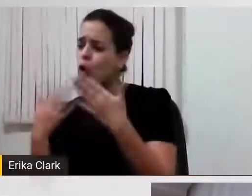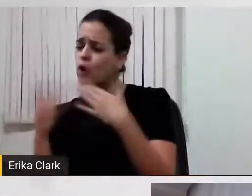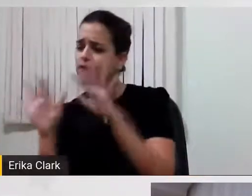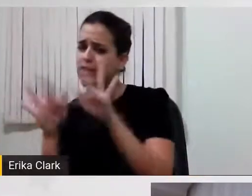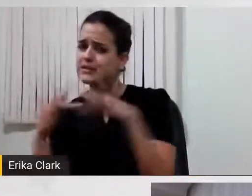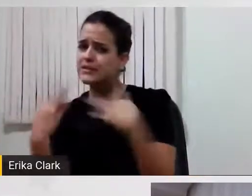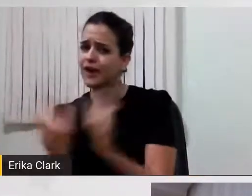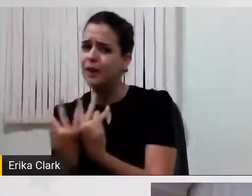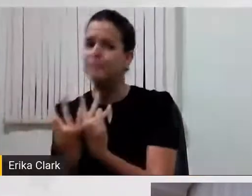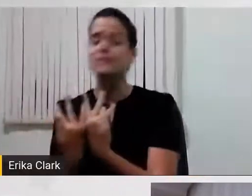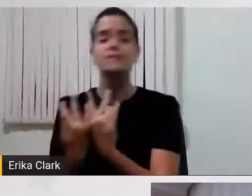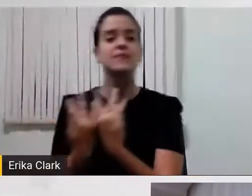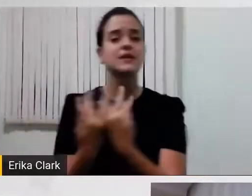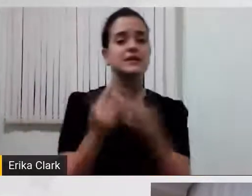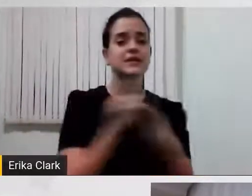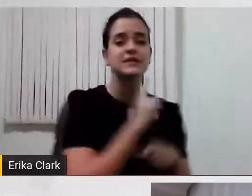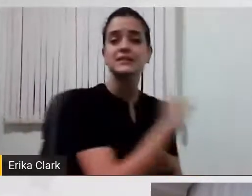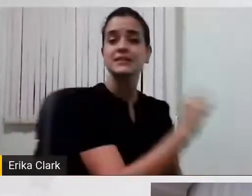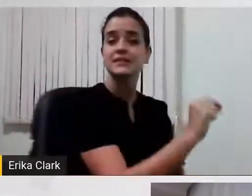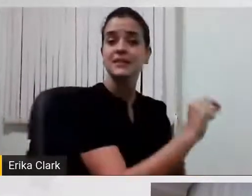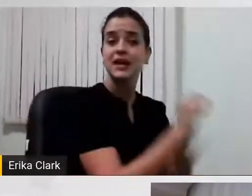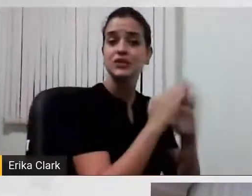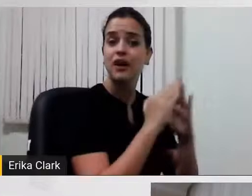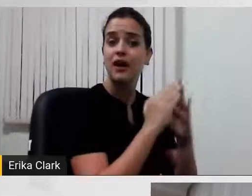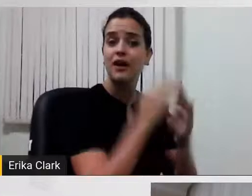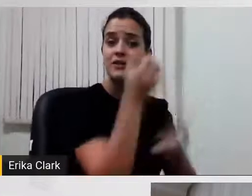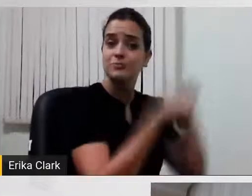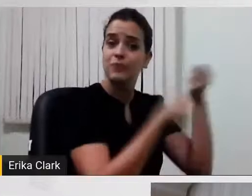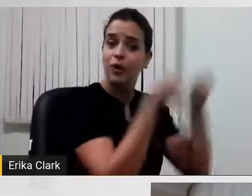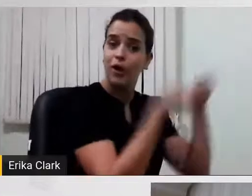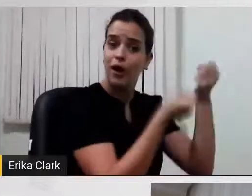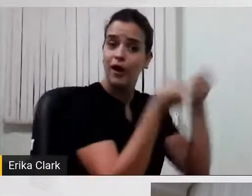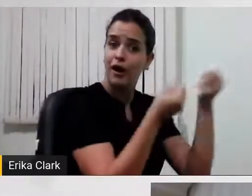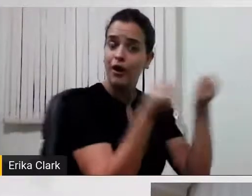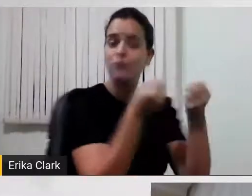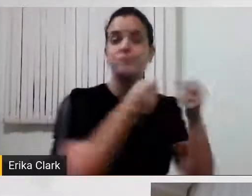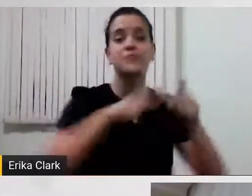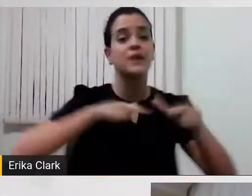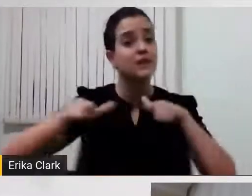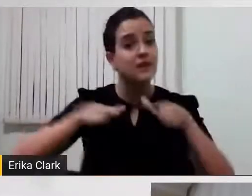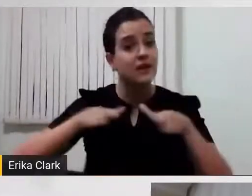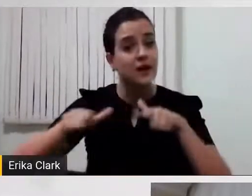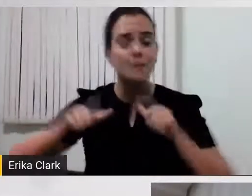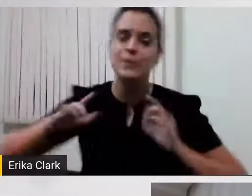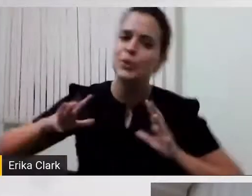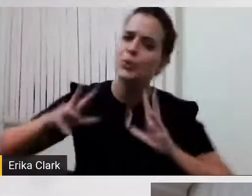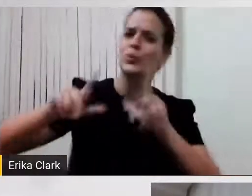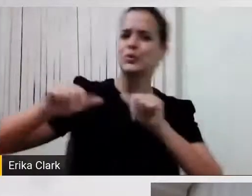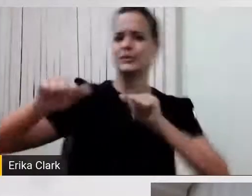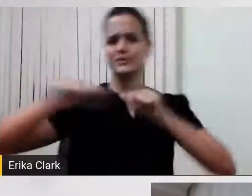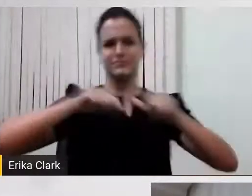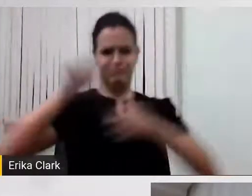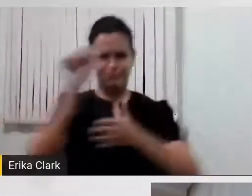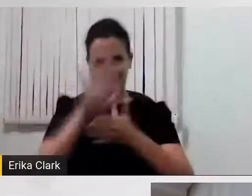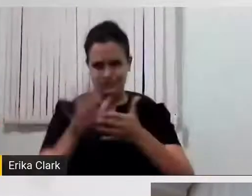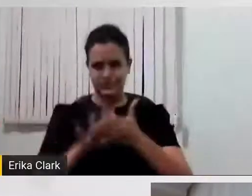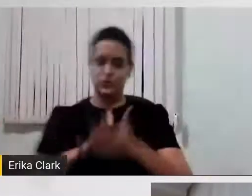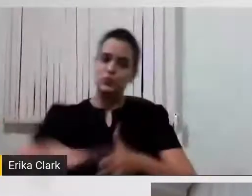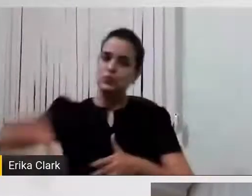sair de casa, pegar o carro, ir para o trabalho, executar as nossas tarefas do dia a dia, ou da escola, enfim, quantas